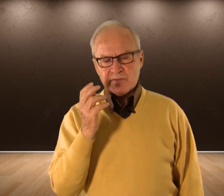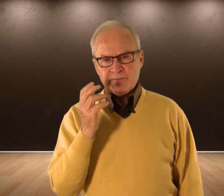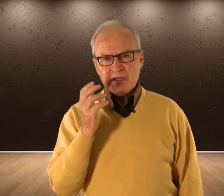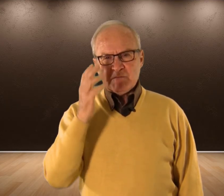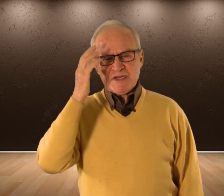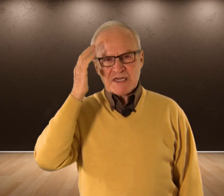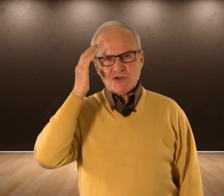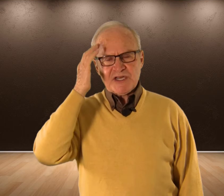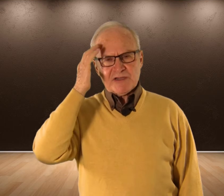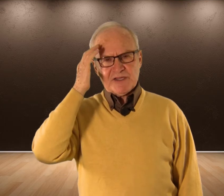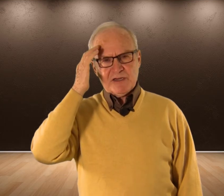Pensados Pensados Quiere decir